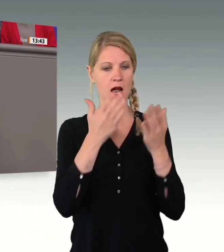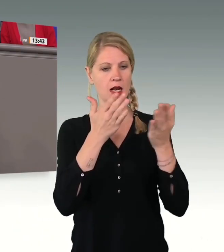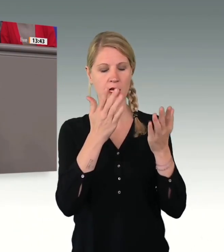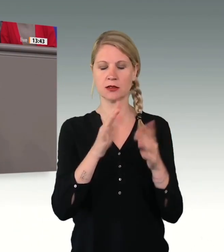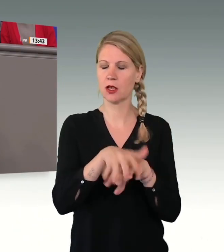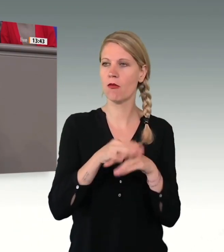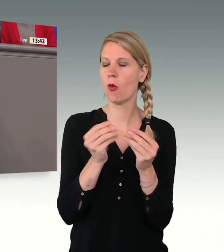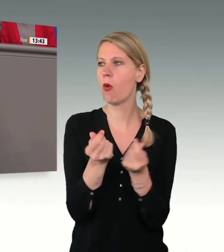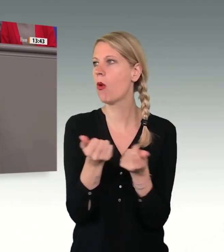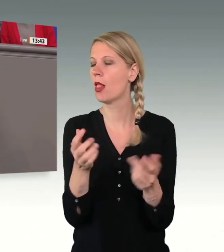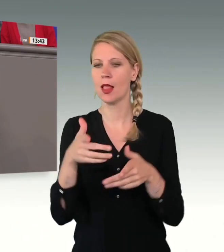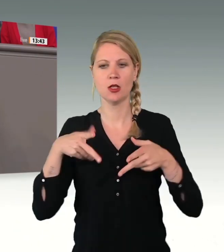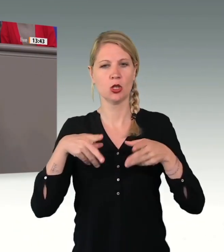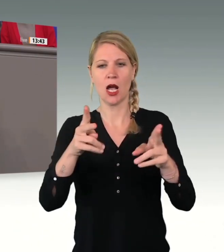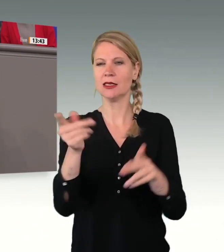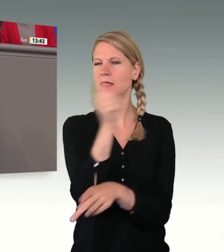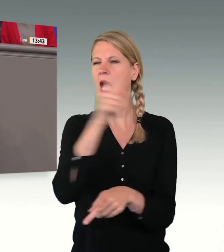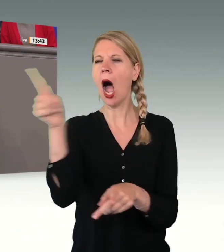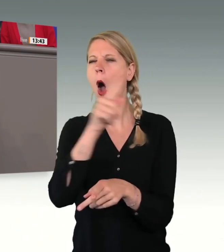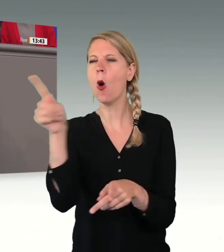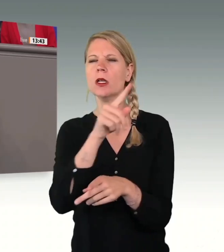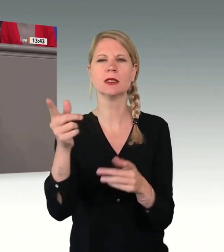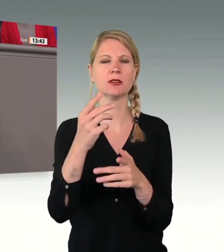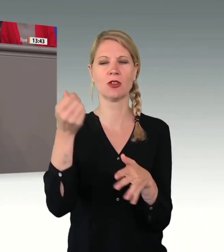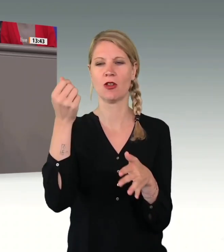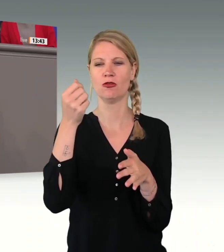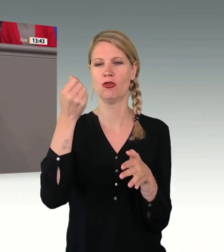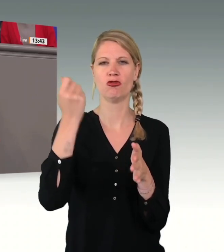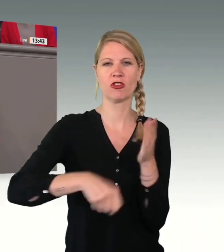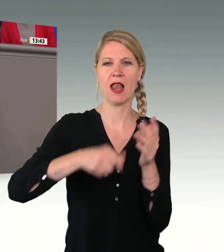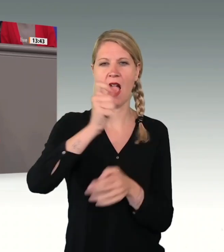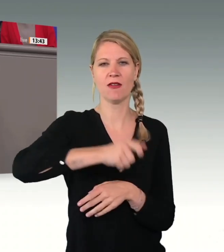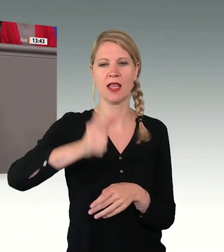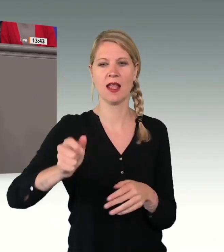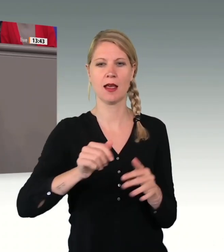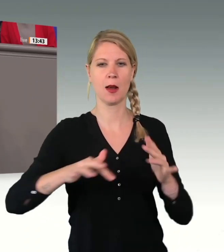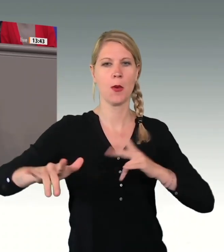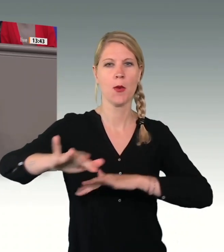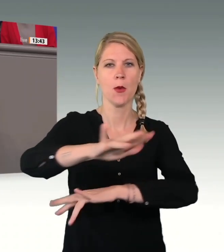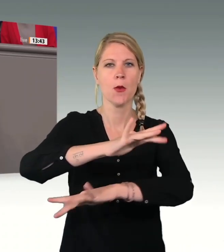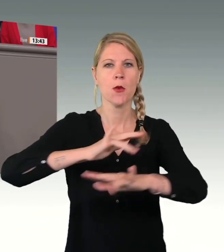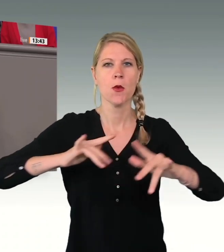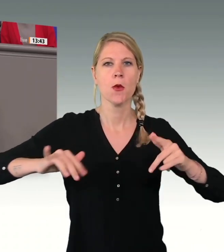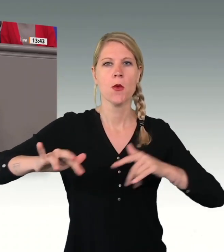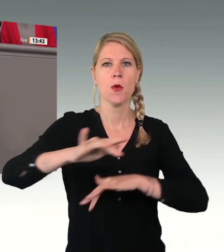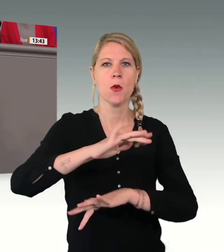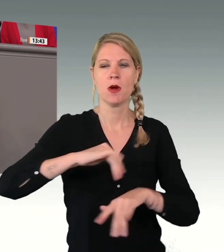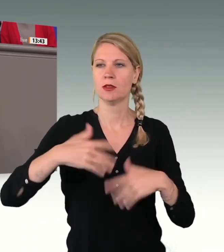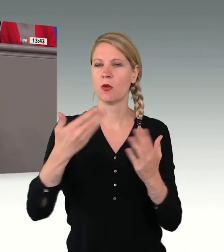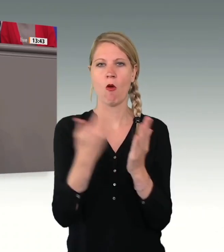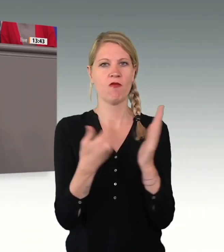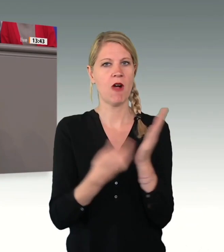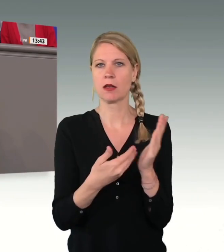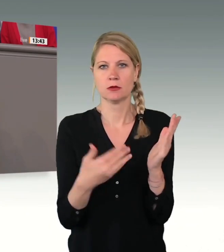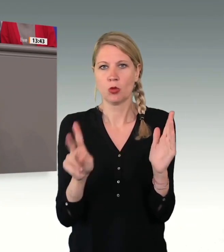liefen auf den Straßen umher, was einfach nicht so ist, was nicht den Tatsachen entspricht. Und das Thema, auch schon